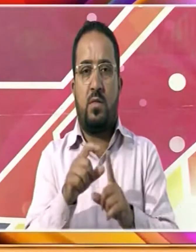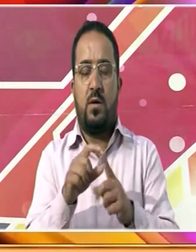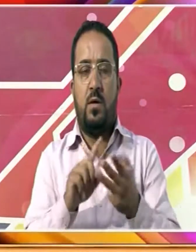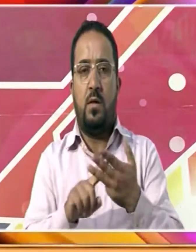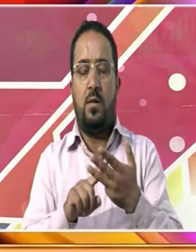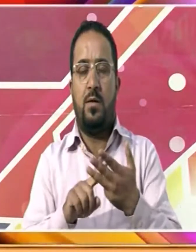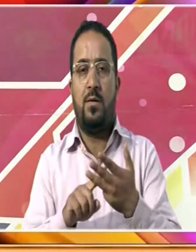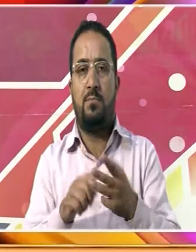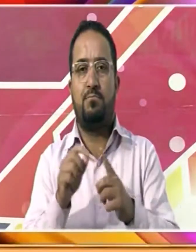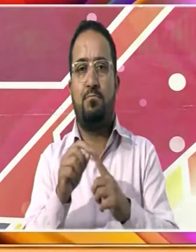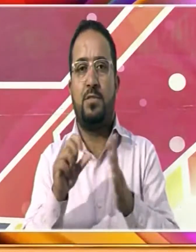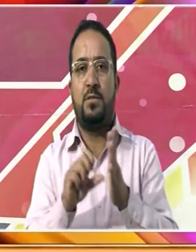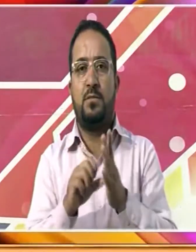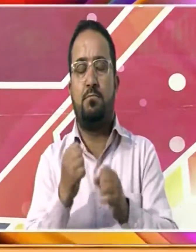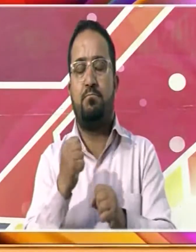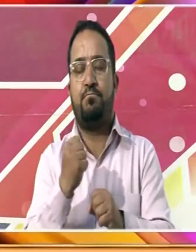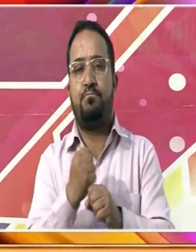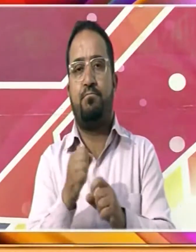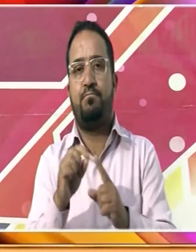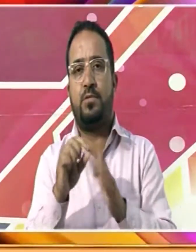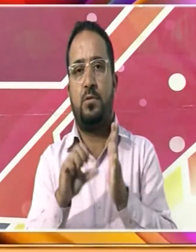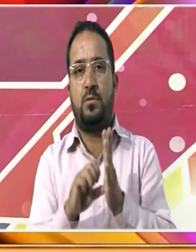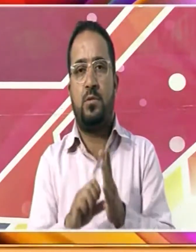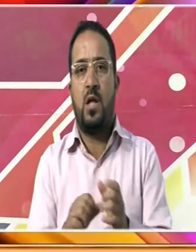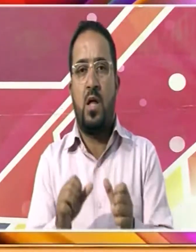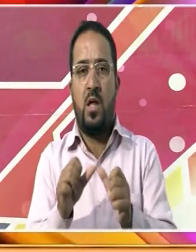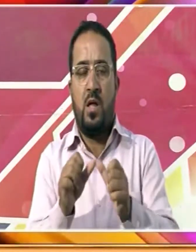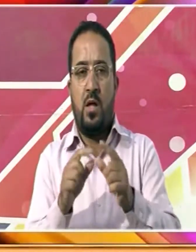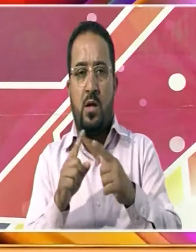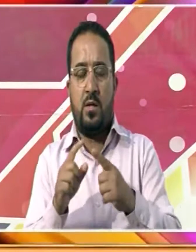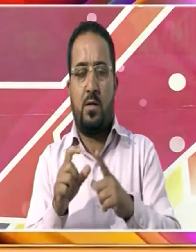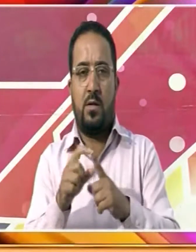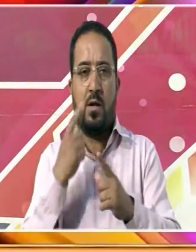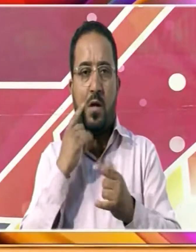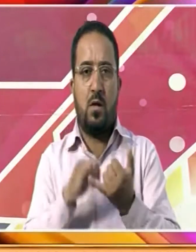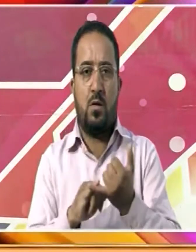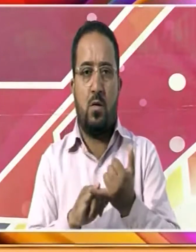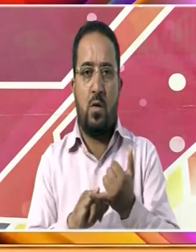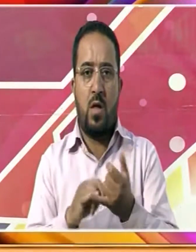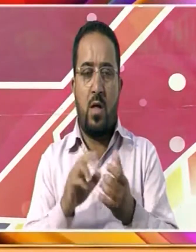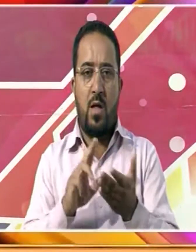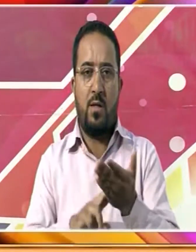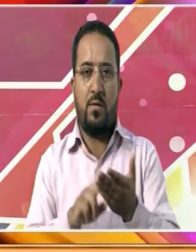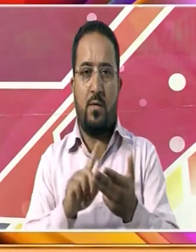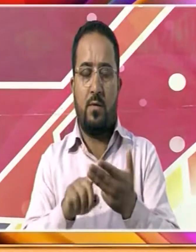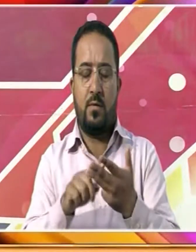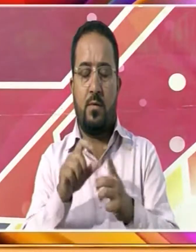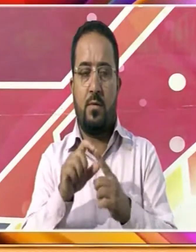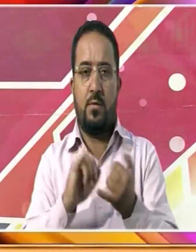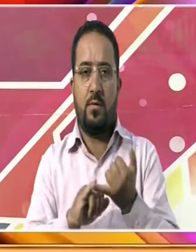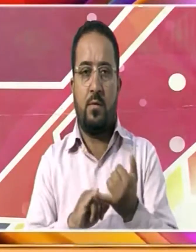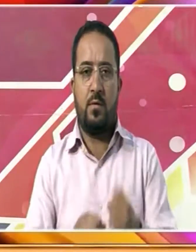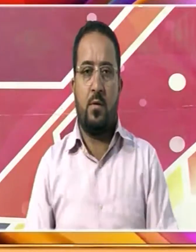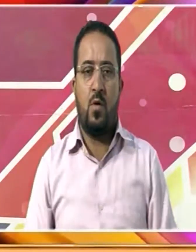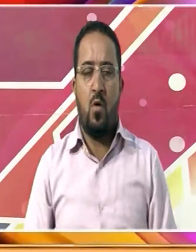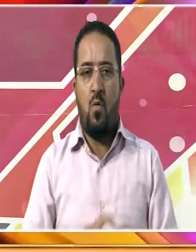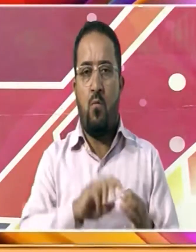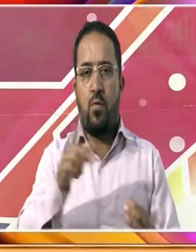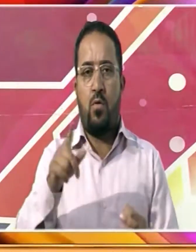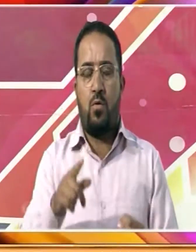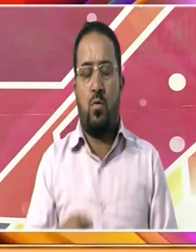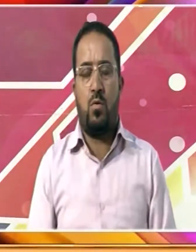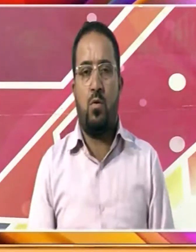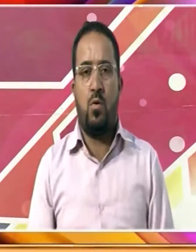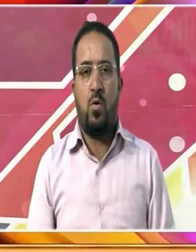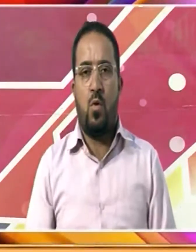پی کے سربراہ آدیش گپتہ نے نوین جندل کو جاری کیا گئے اخراج